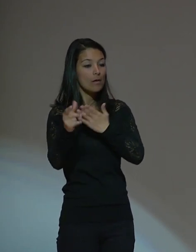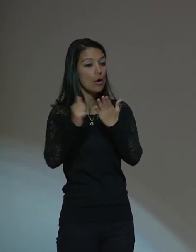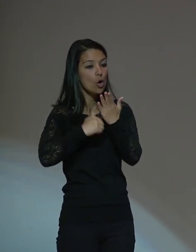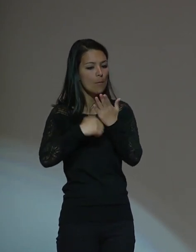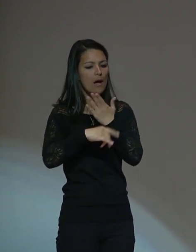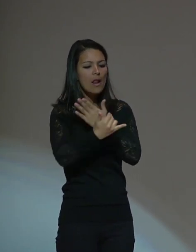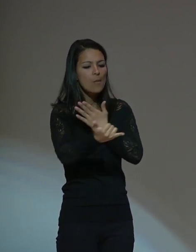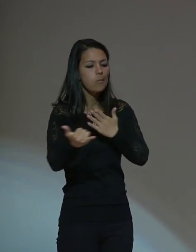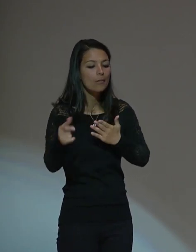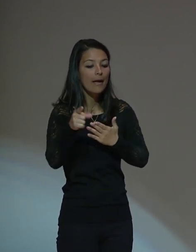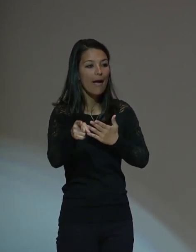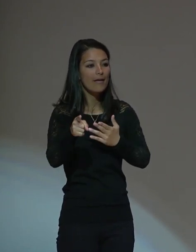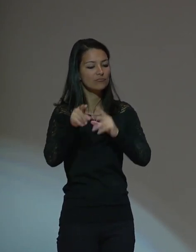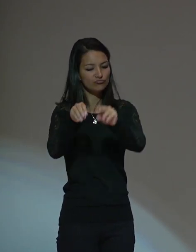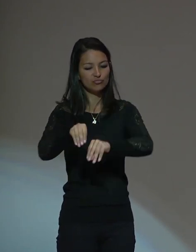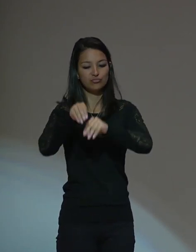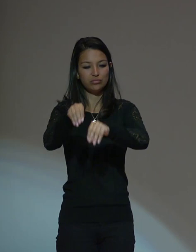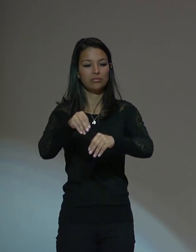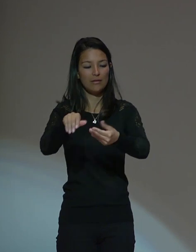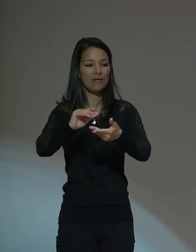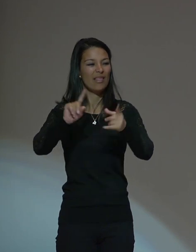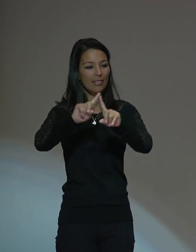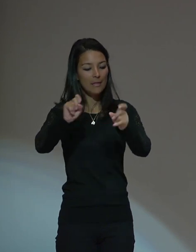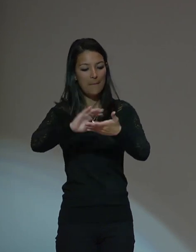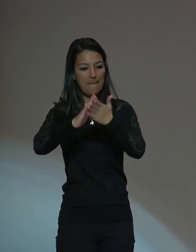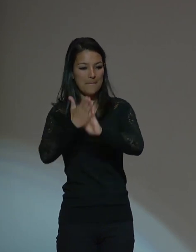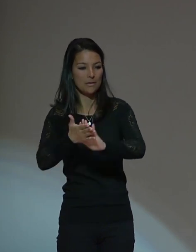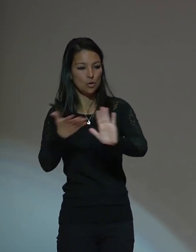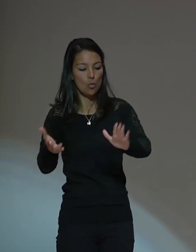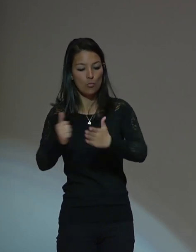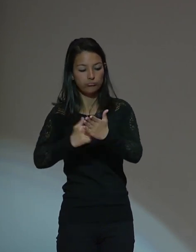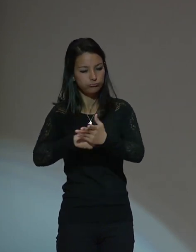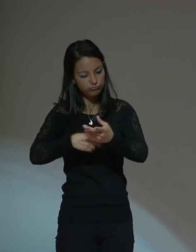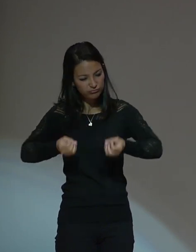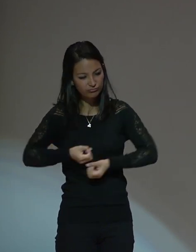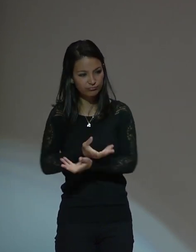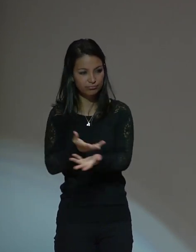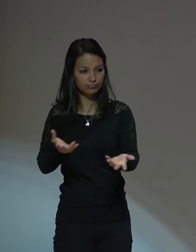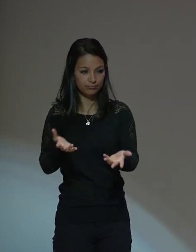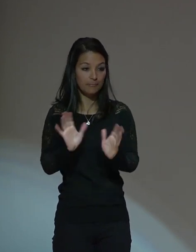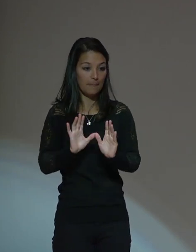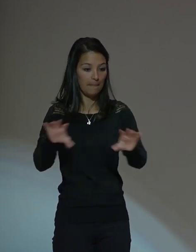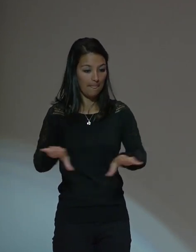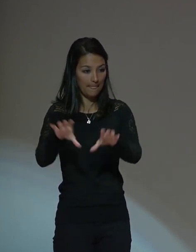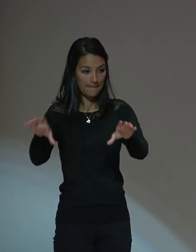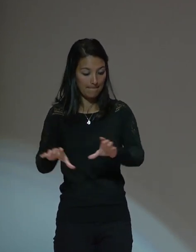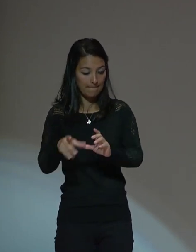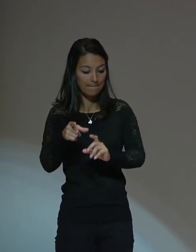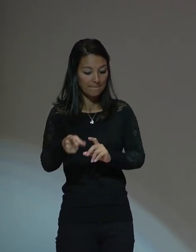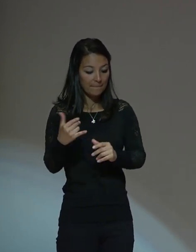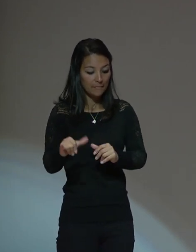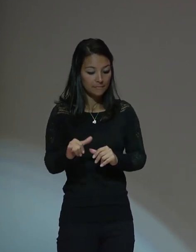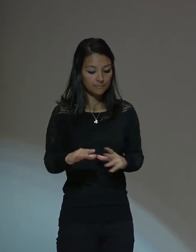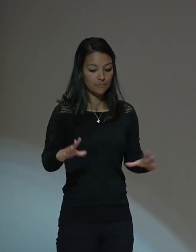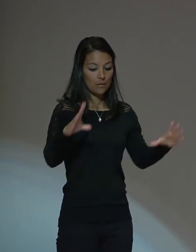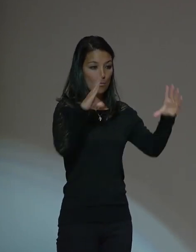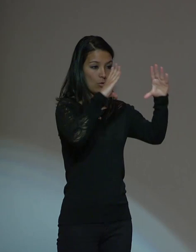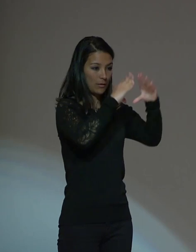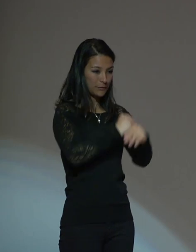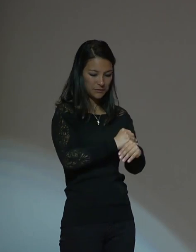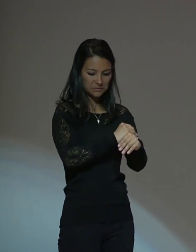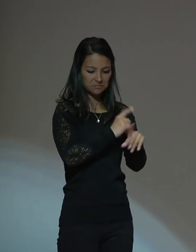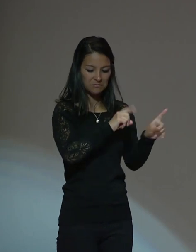esta paz desde la pedagogía activa. Y en las noches, con